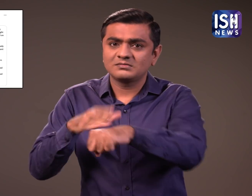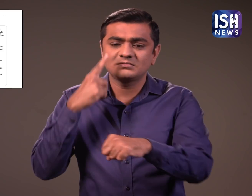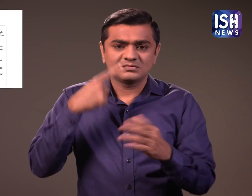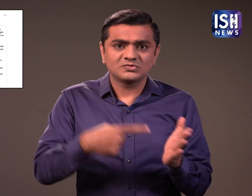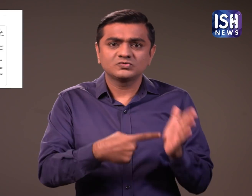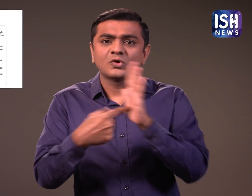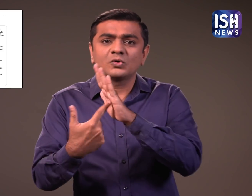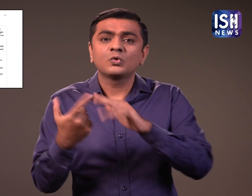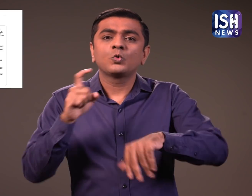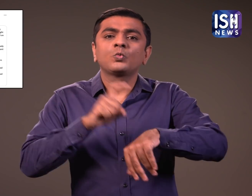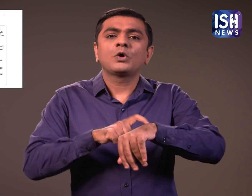रुपे की दो घड़ियां दिखाई